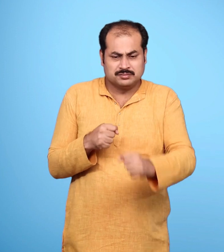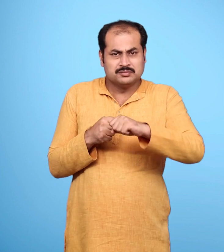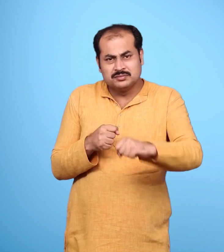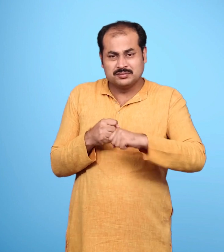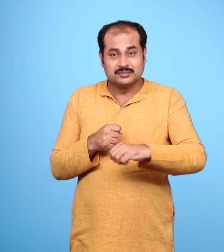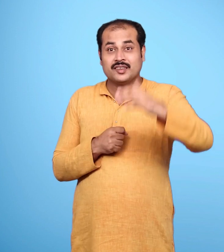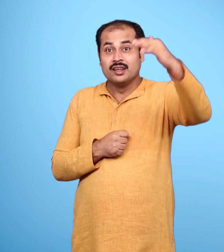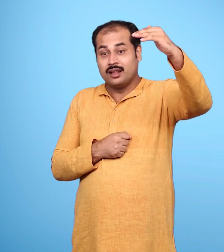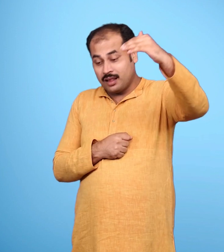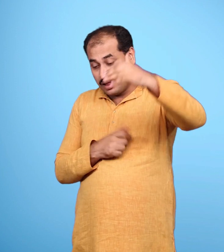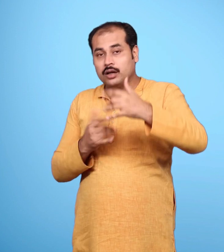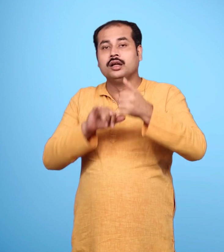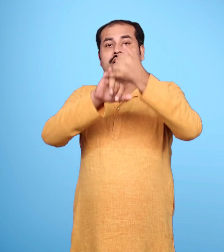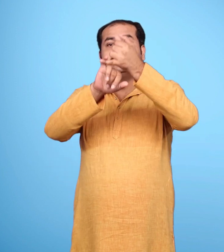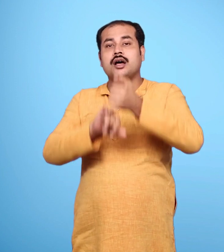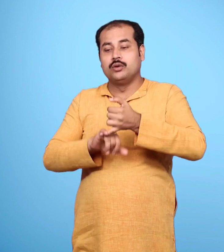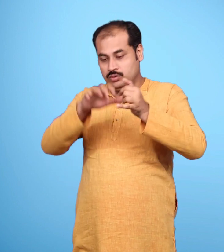और दक्षिन दिशा की ओर उड़ने लगा